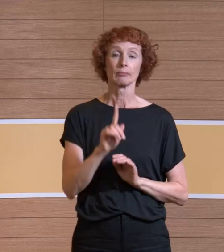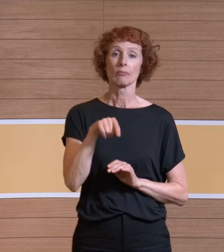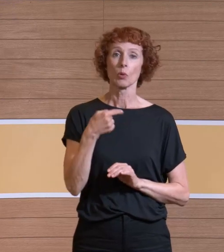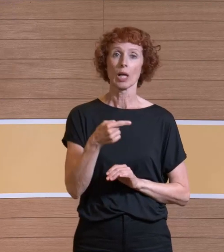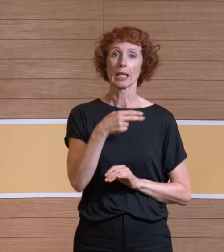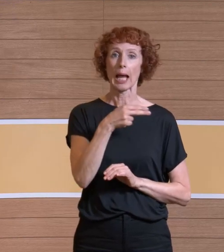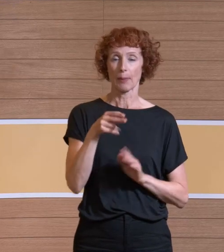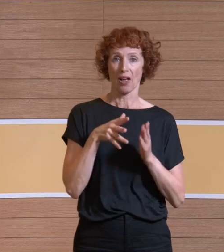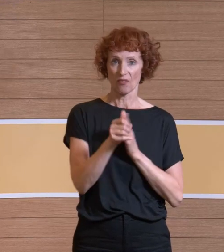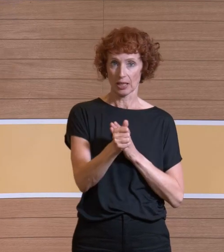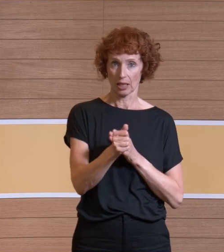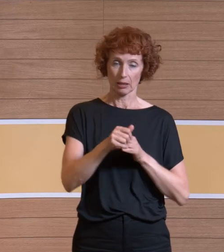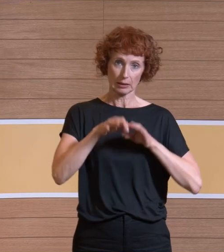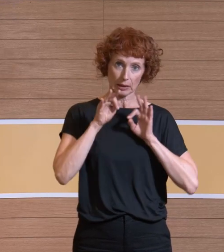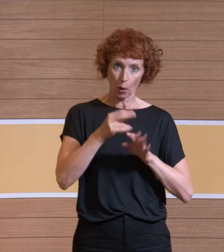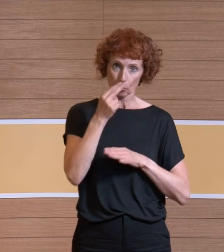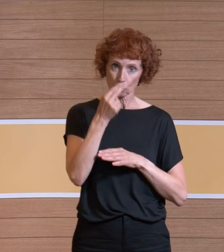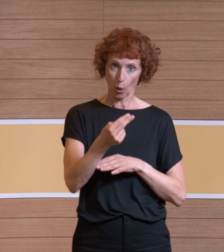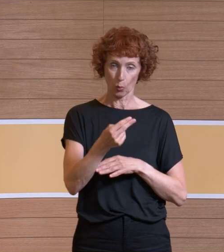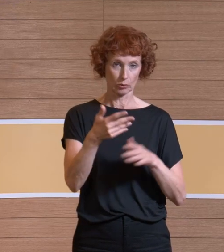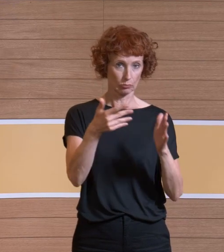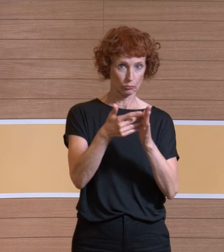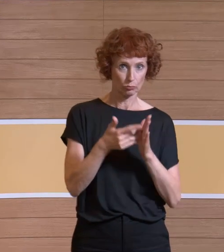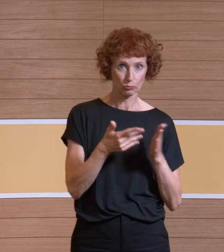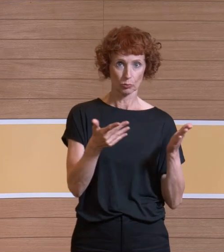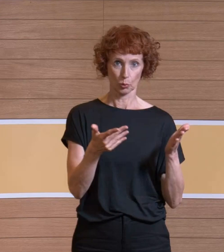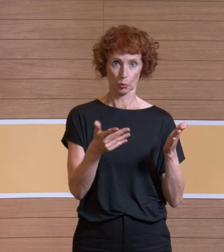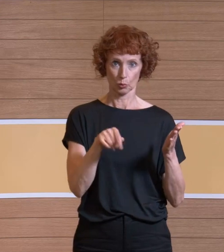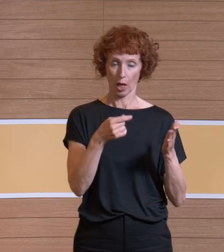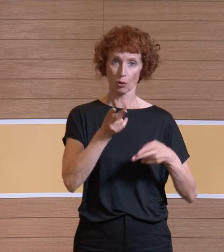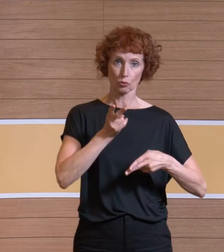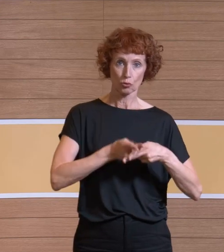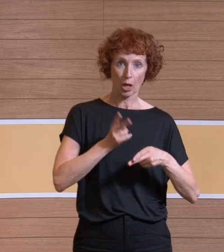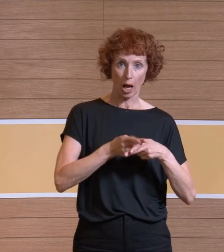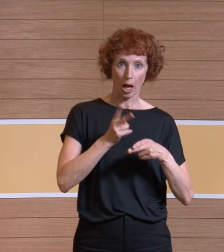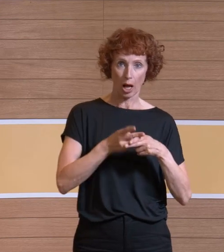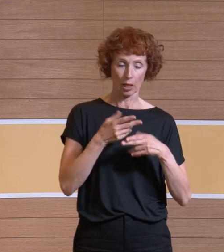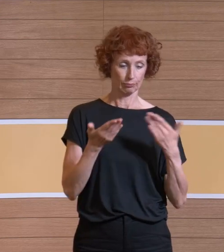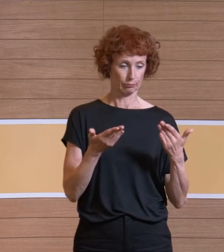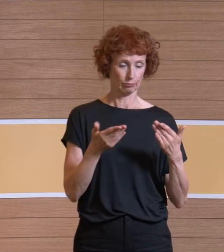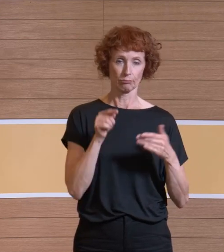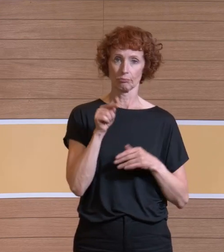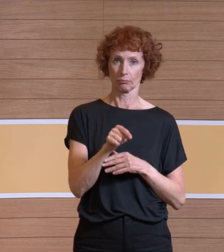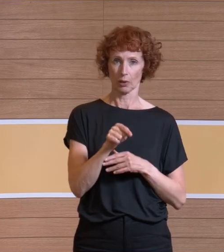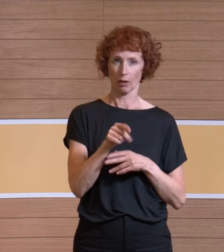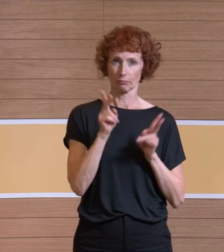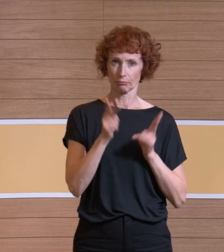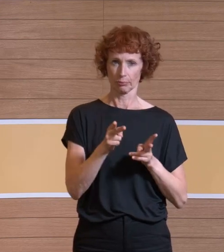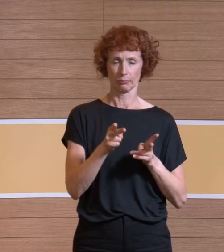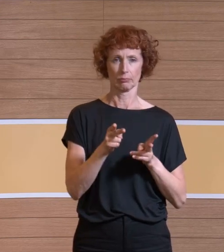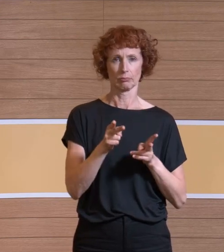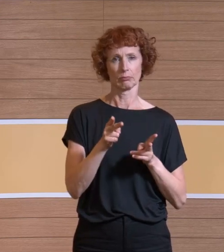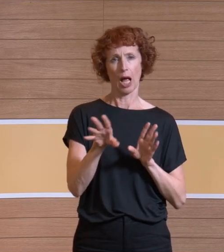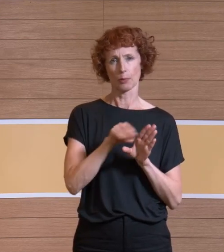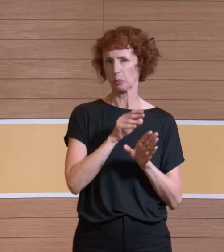HEPA-Filter auch nochmal angeguckt, die haben Griffschutz. Wir haben überlegt, die sind aus Stahl, die absorbieren nicht, die reflektieren, wenn wir die